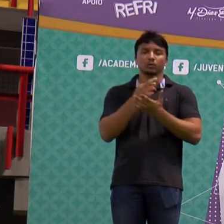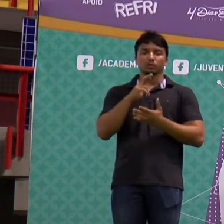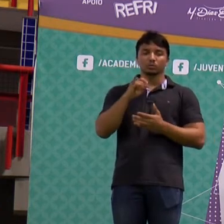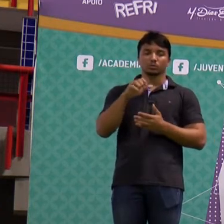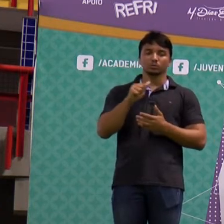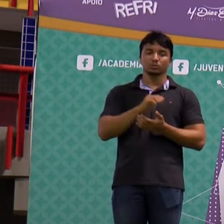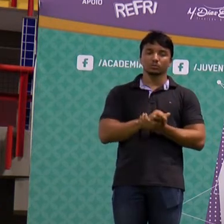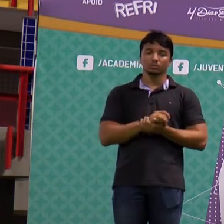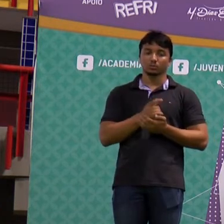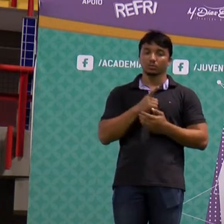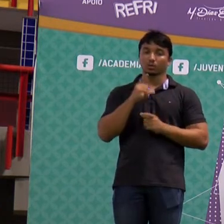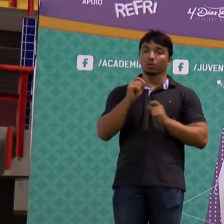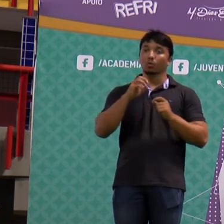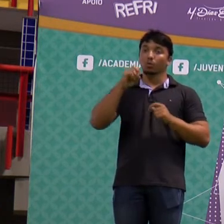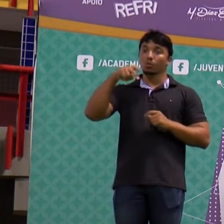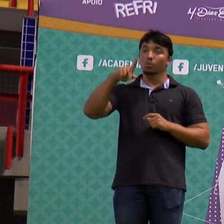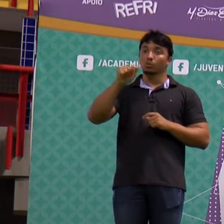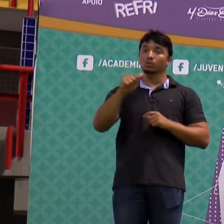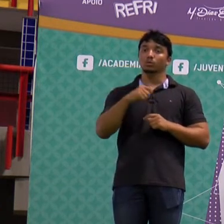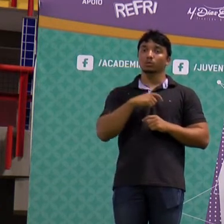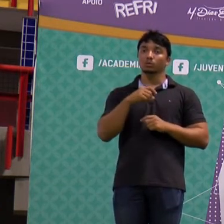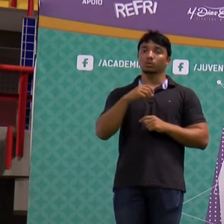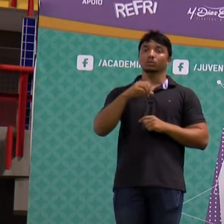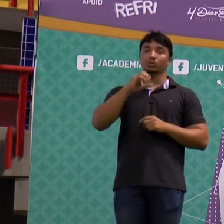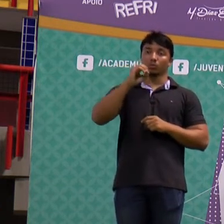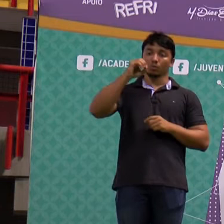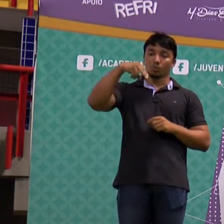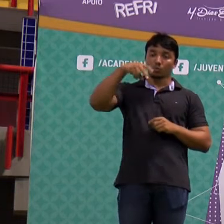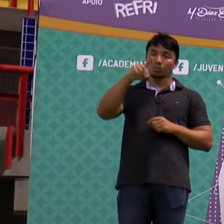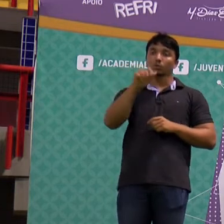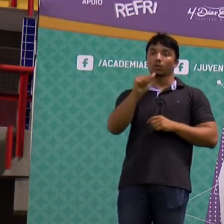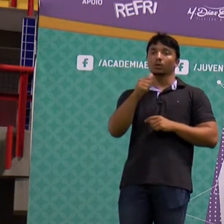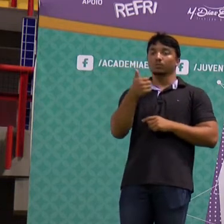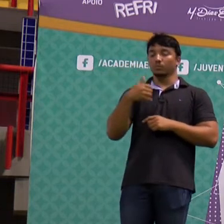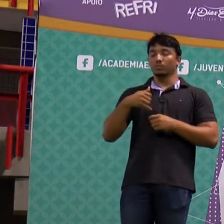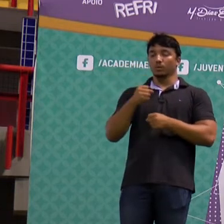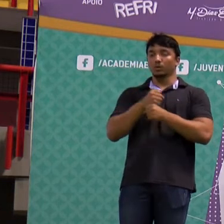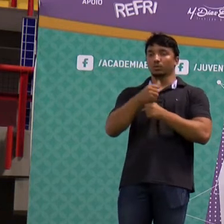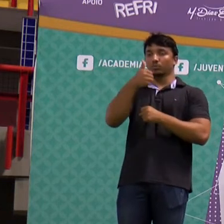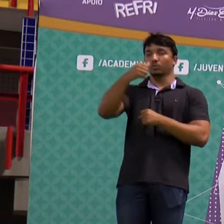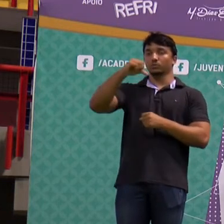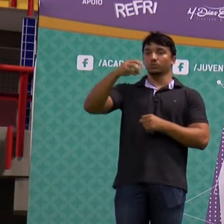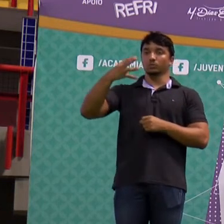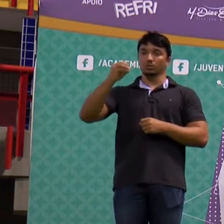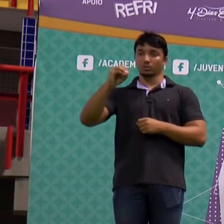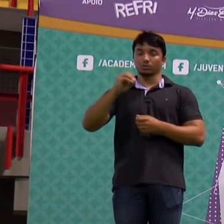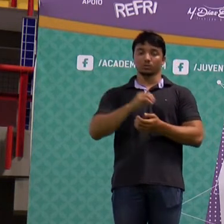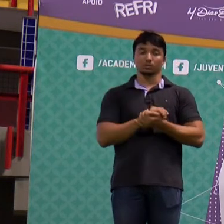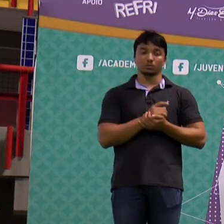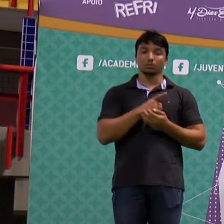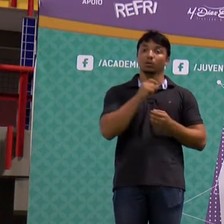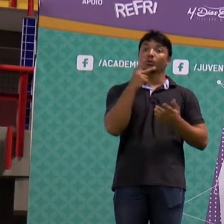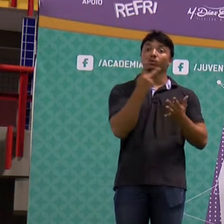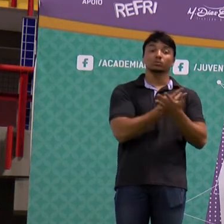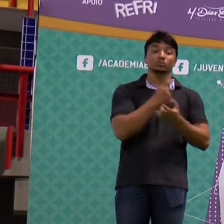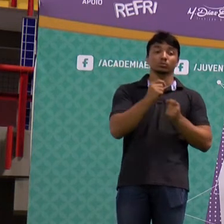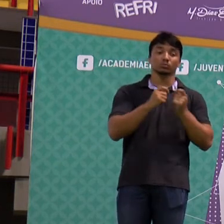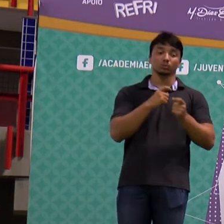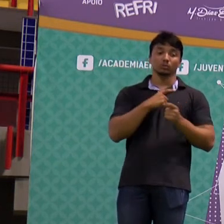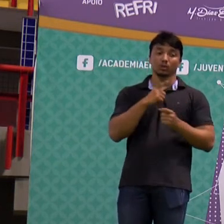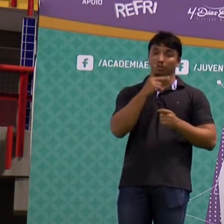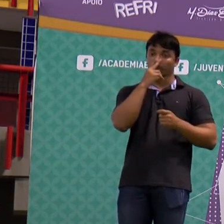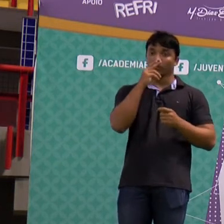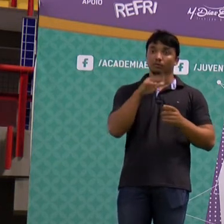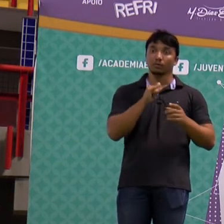É quando duas ondas de frequências iguais se cruzam. O resultado é que a amplitude vai